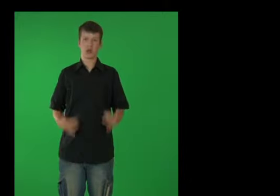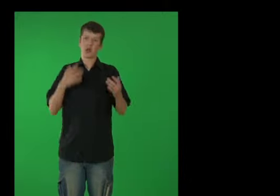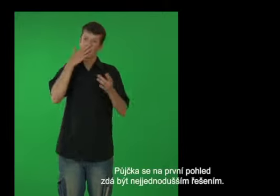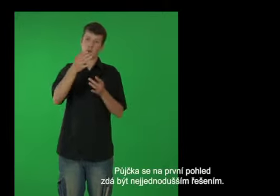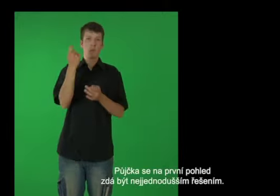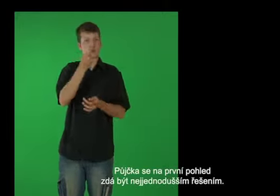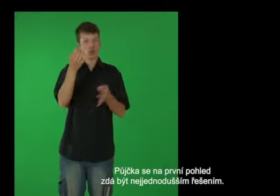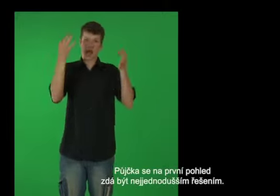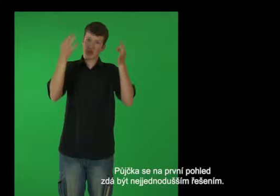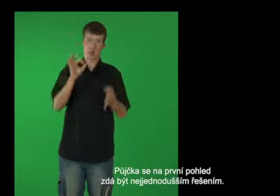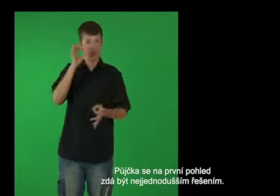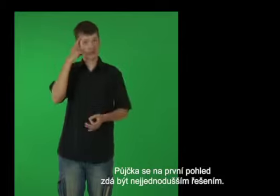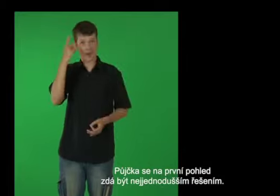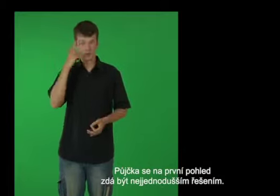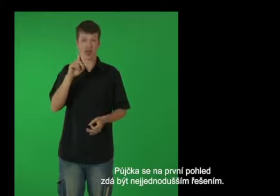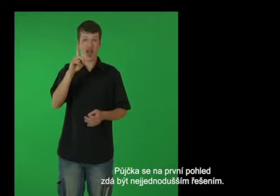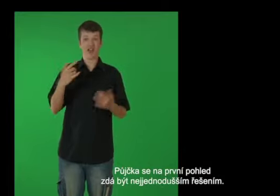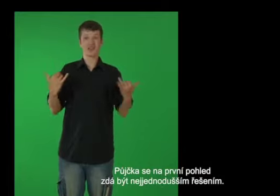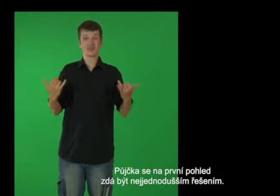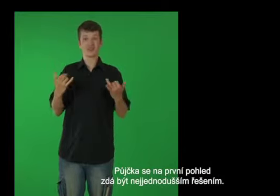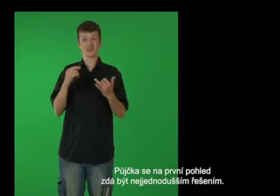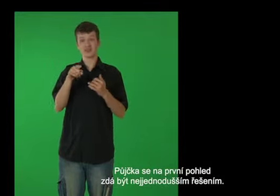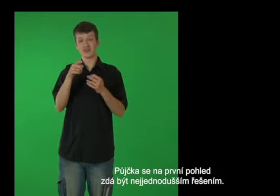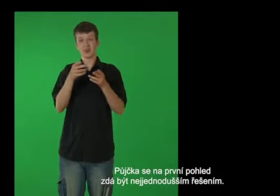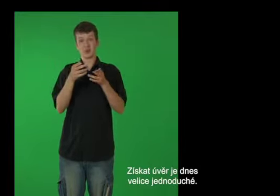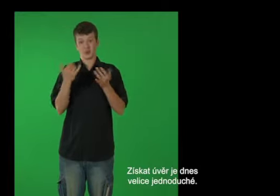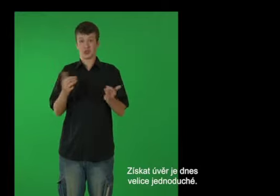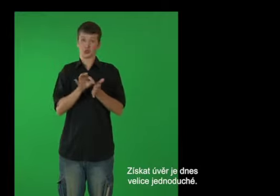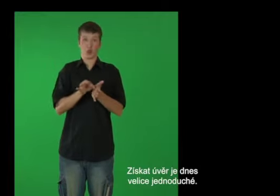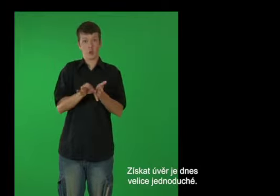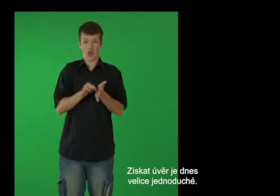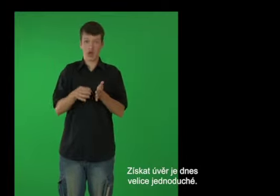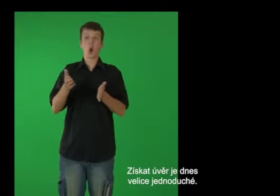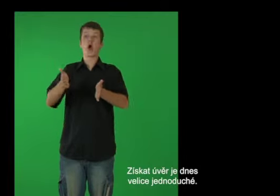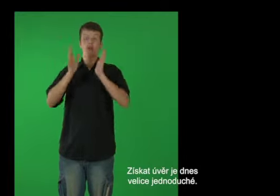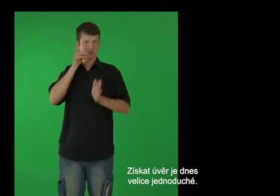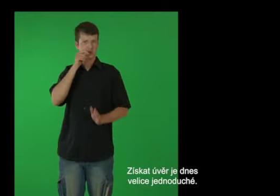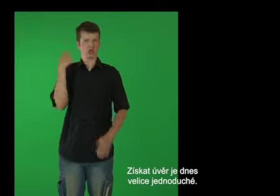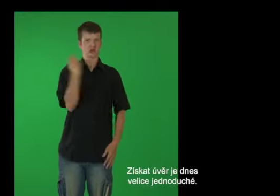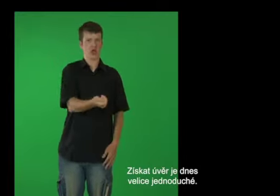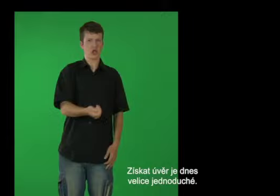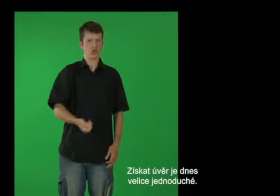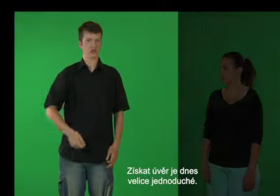Půjčka se na první pohled zdá být nejjednodušším řešením. Získat úvěr je dnes velice jednoduché.